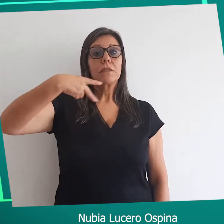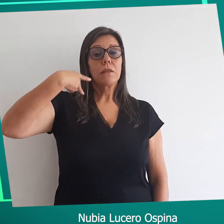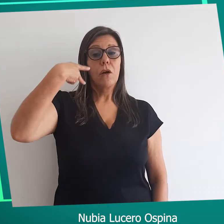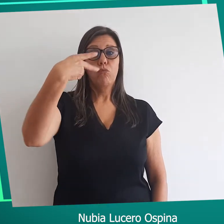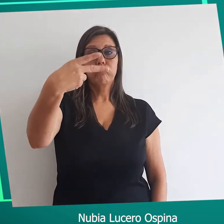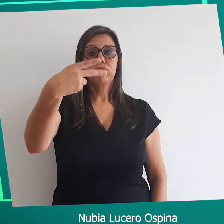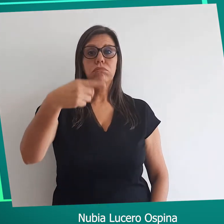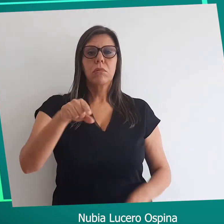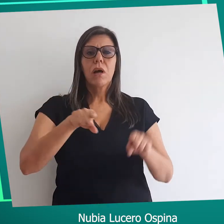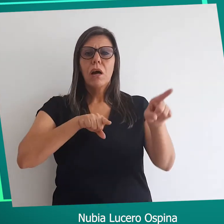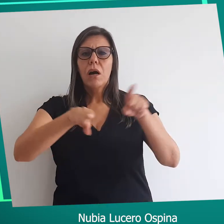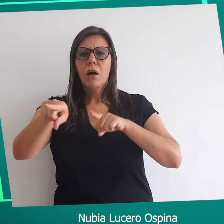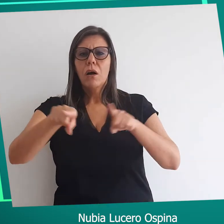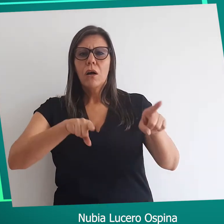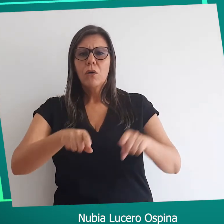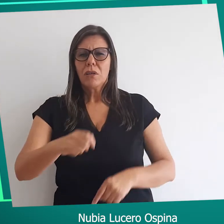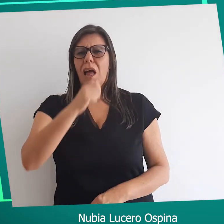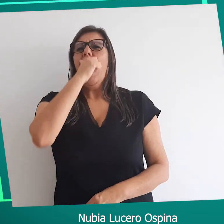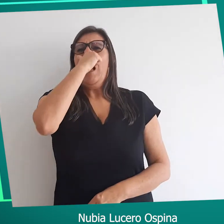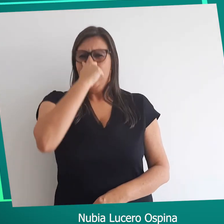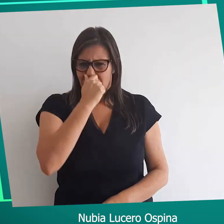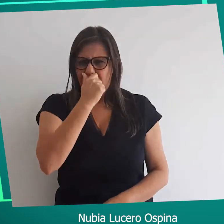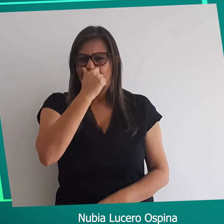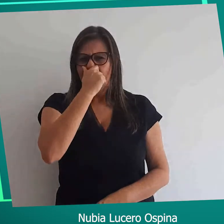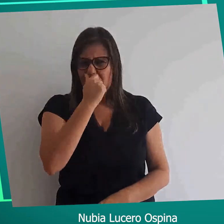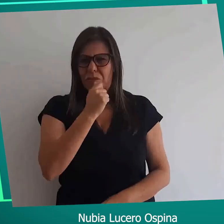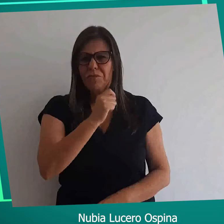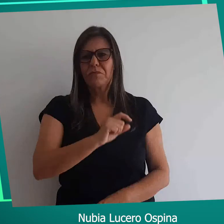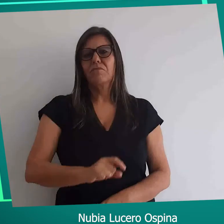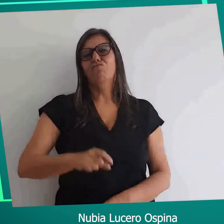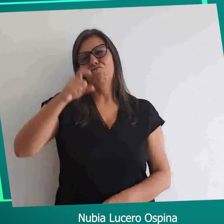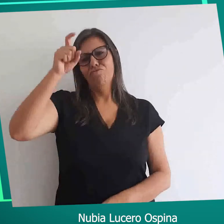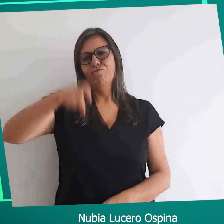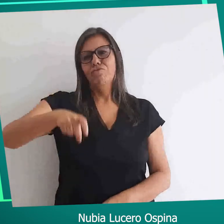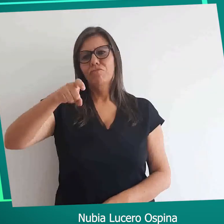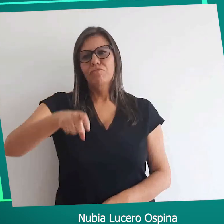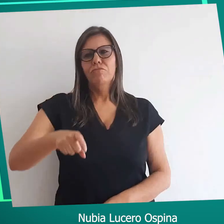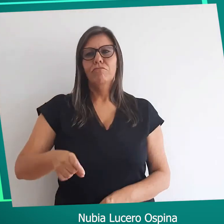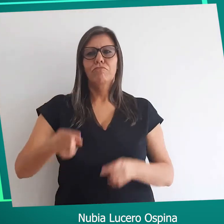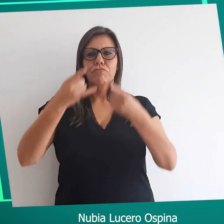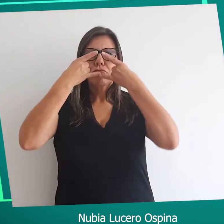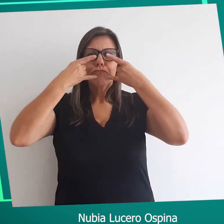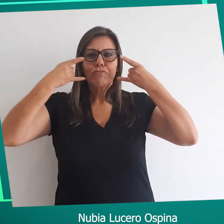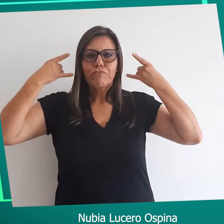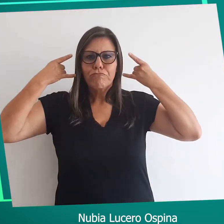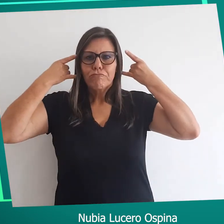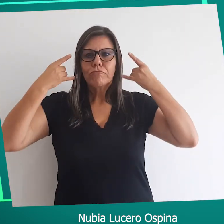segundo si tiene signos de gripa use tapabocas permanentemente